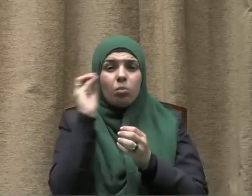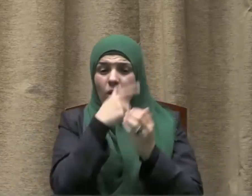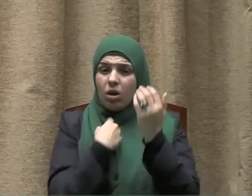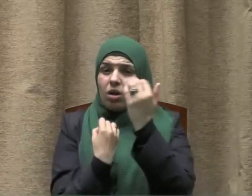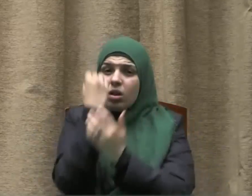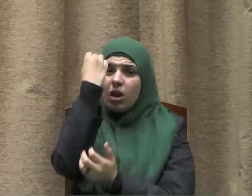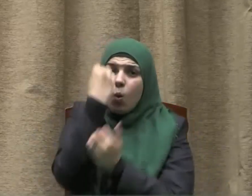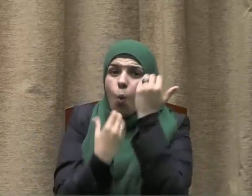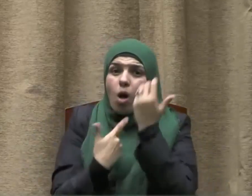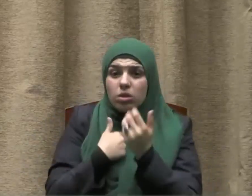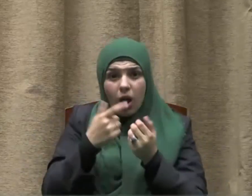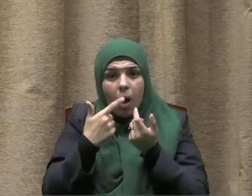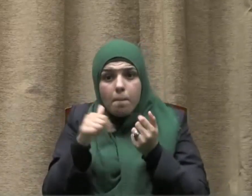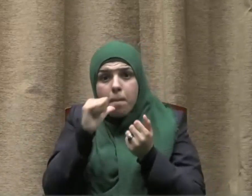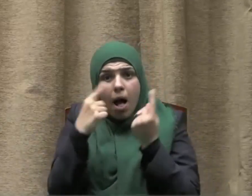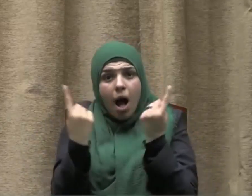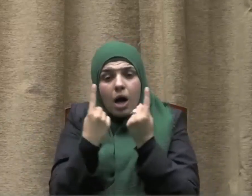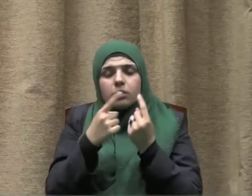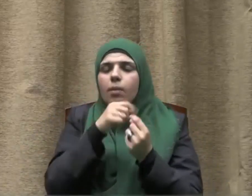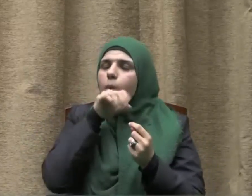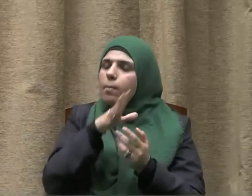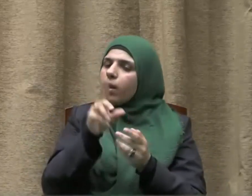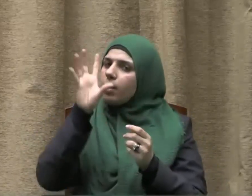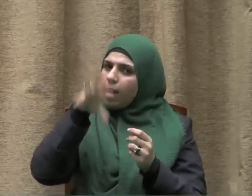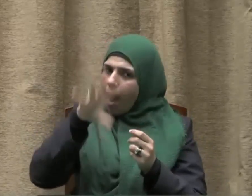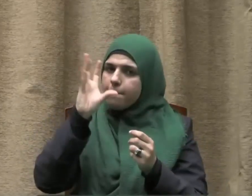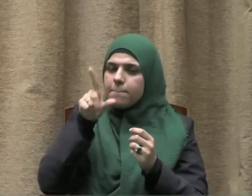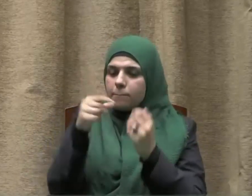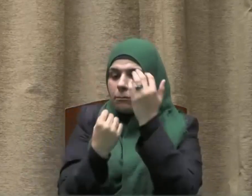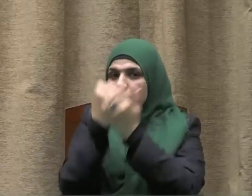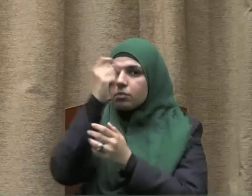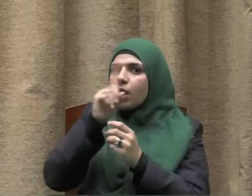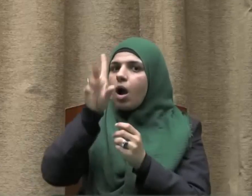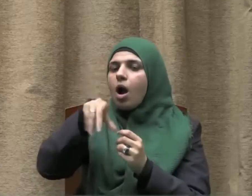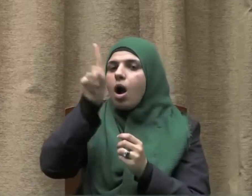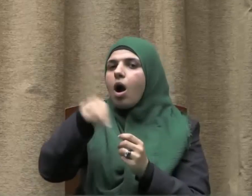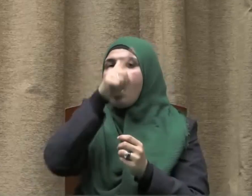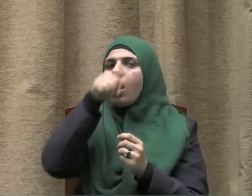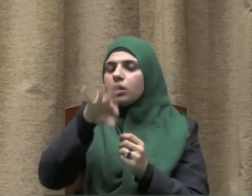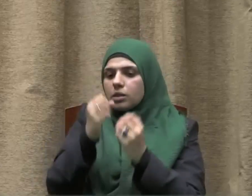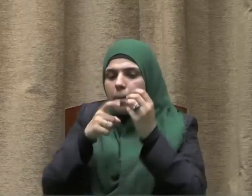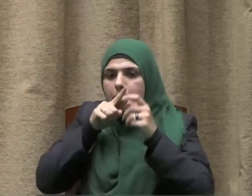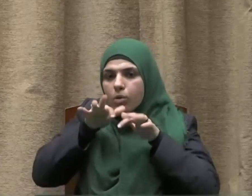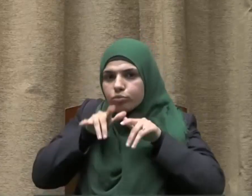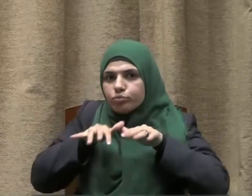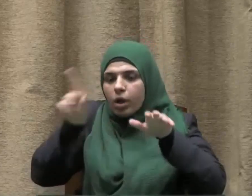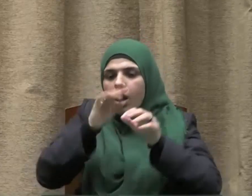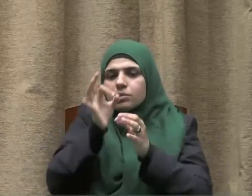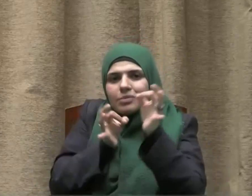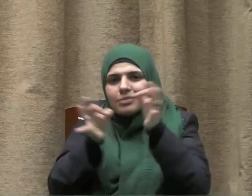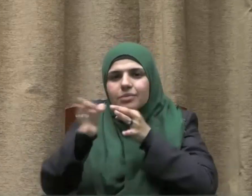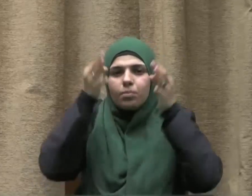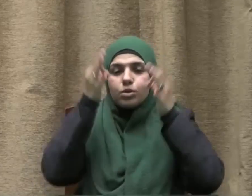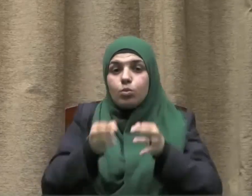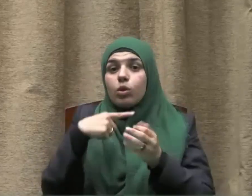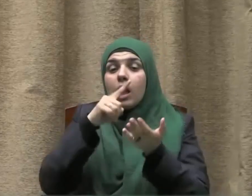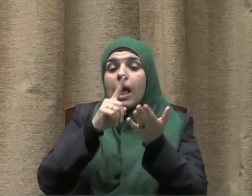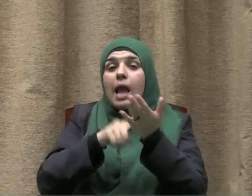الوضوء صرف يا رسول الله قال نعم وإن كنت على نهر جاري إن الإسلام ينظر إلى